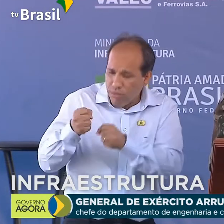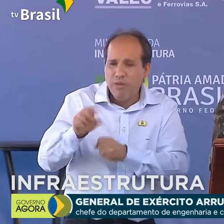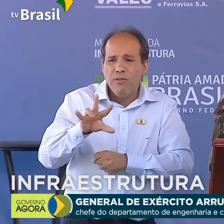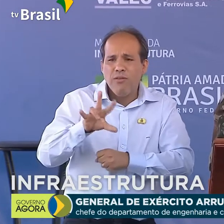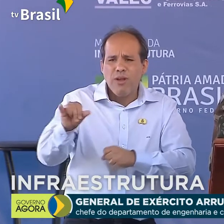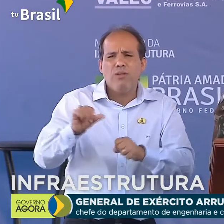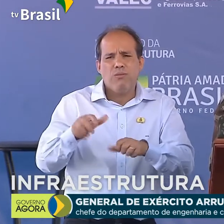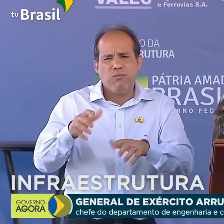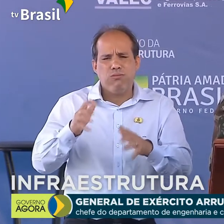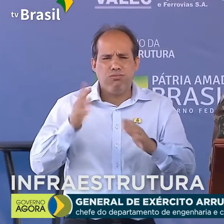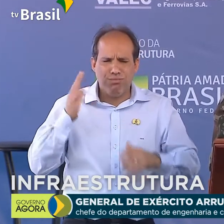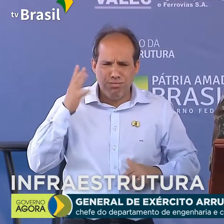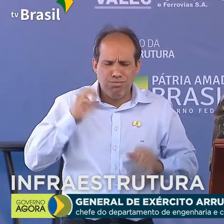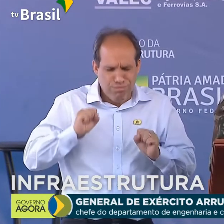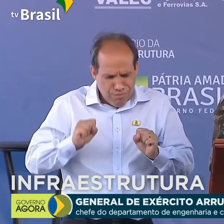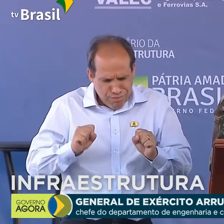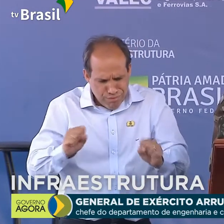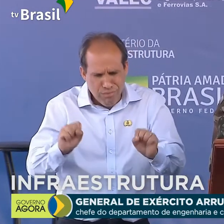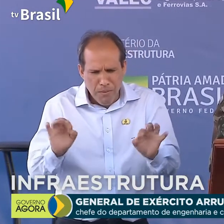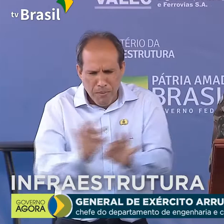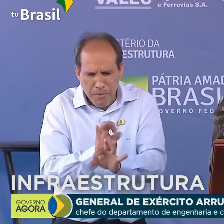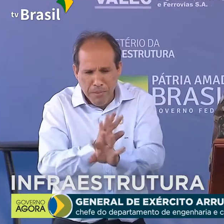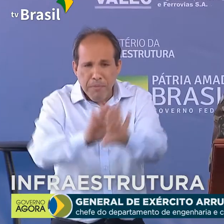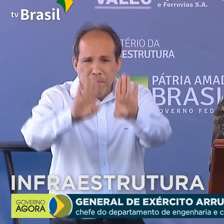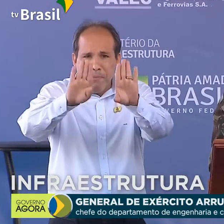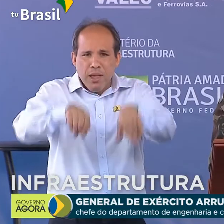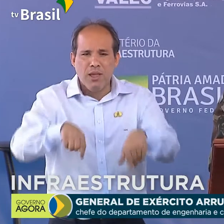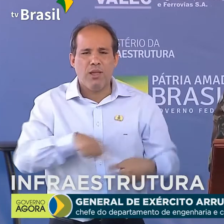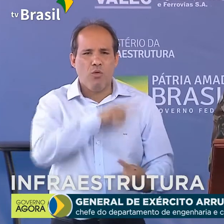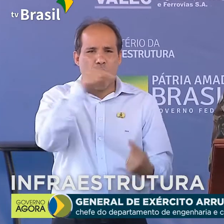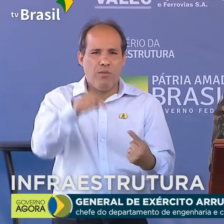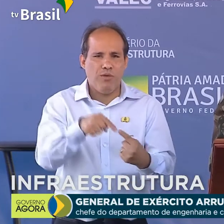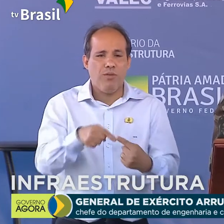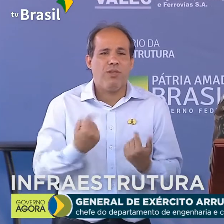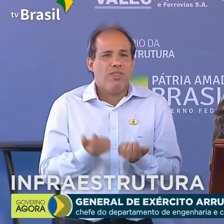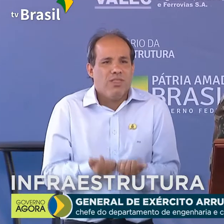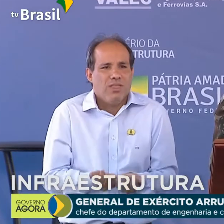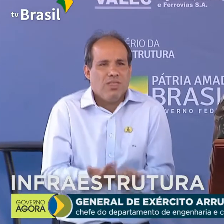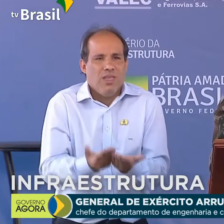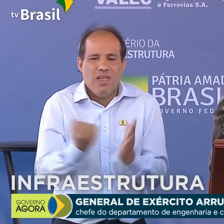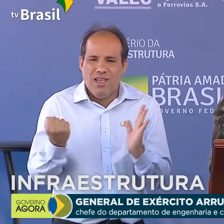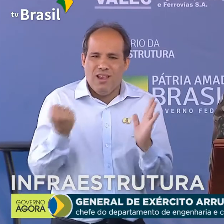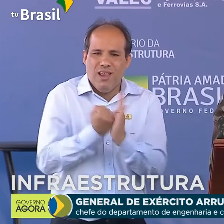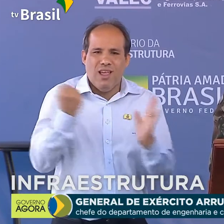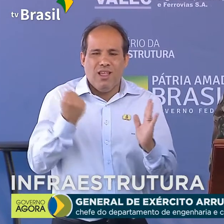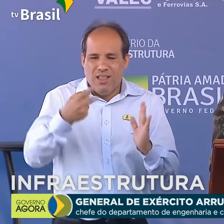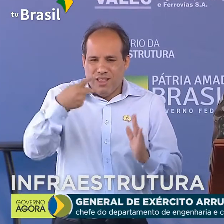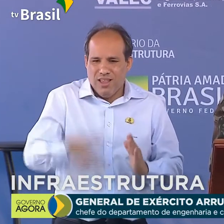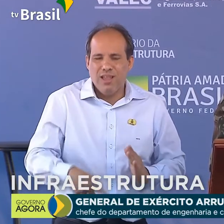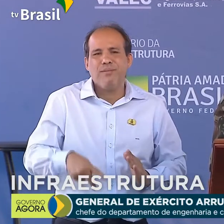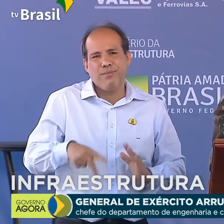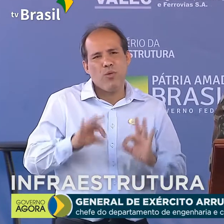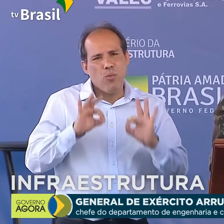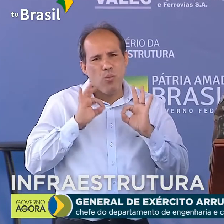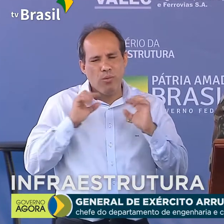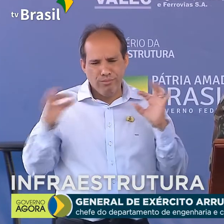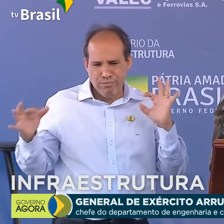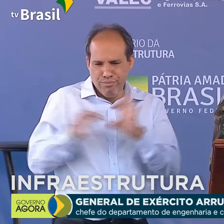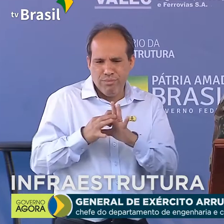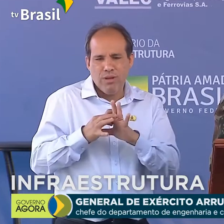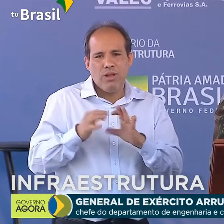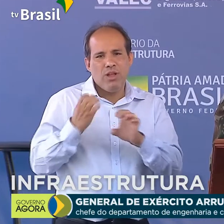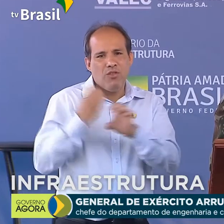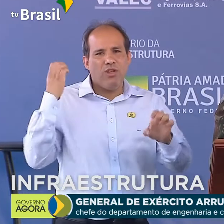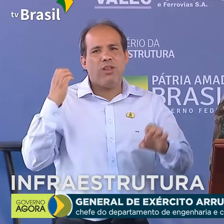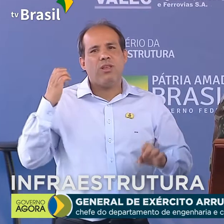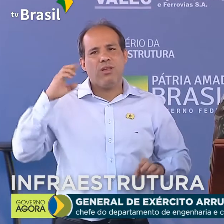todos os esforços para cumprir bem a sua missão, entregando um legado com a marca tradicional da nossa